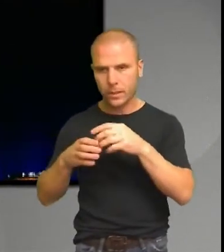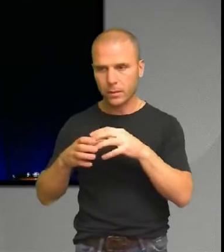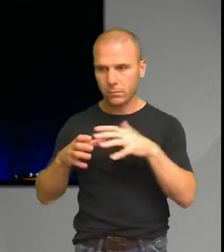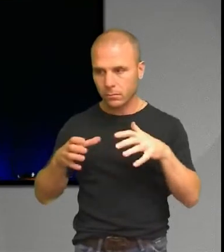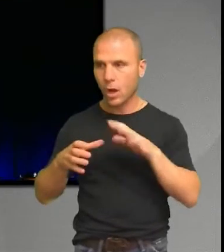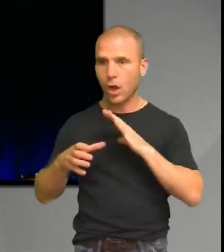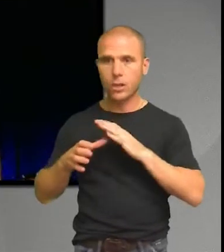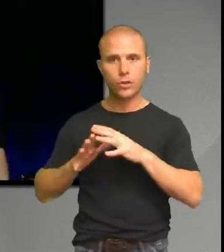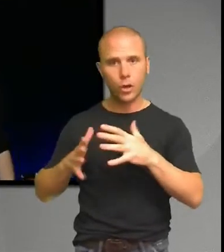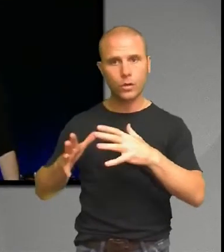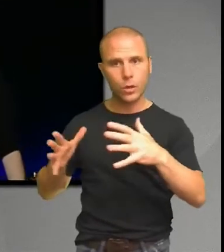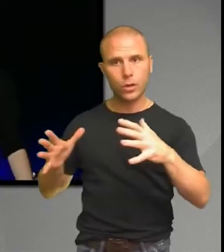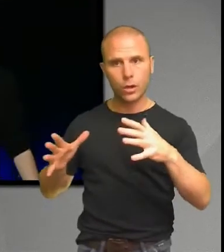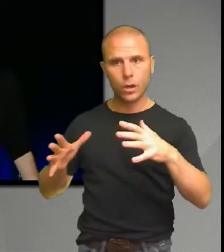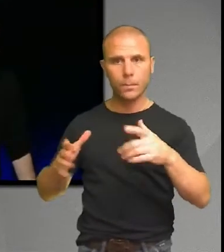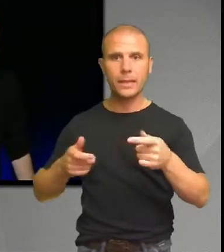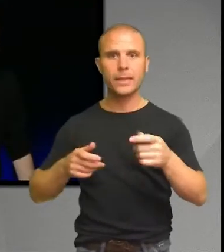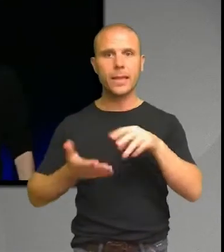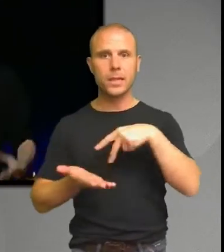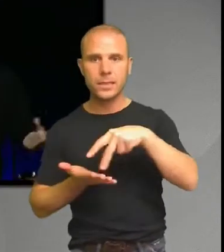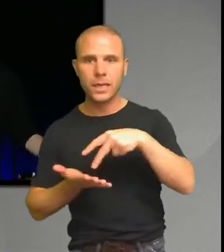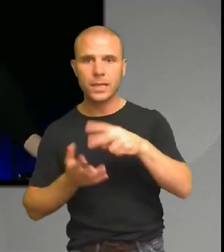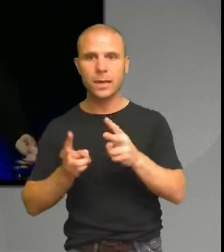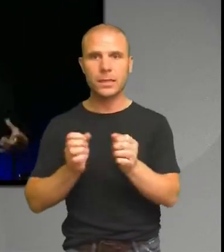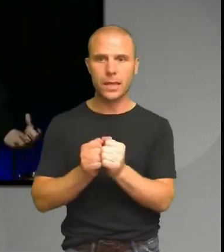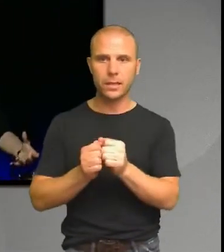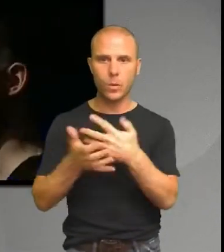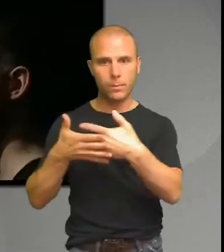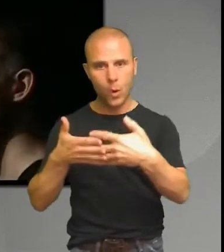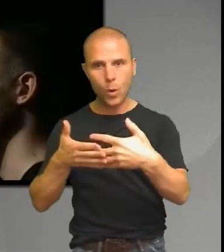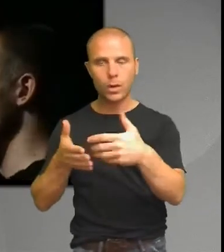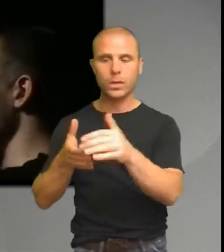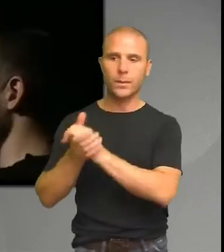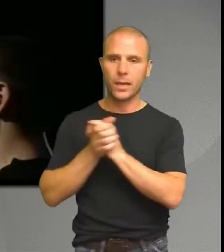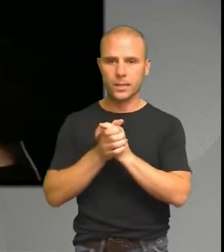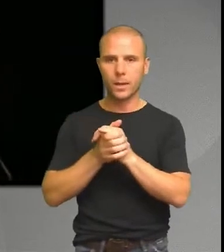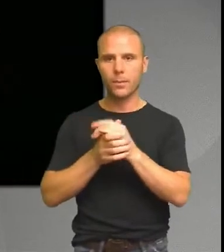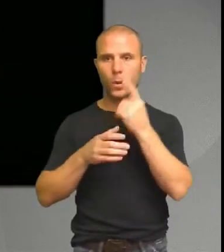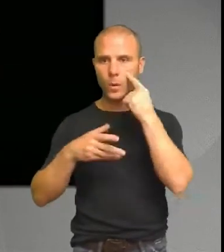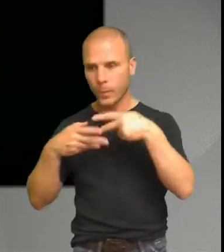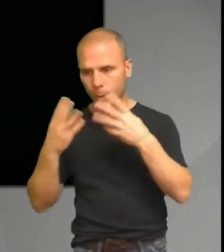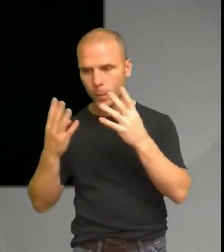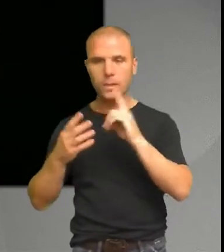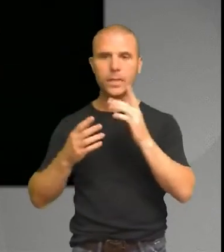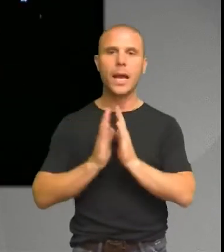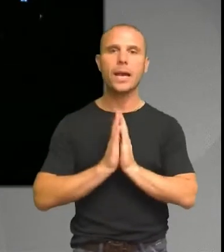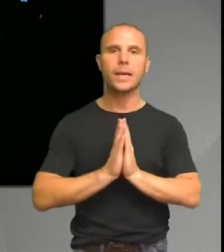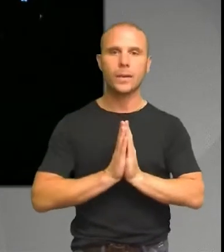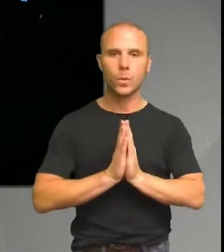Man dansade på samma sätt eller pratade samma språk. Då utökar det gemenskap till en kultur. Sen kommer religion. har muslimer kanske känner